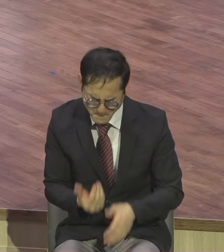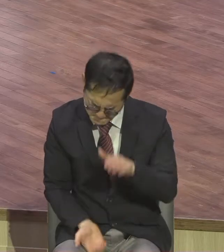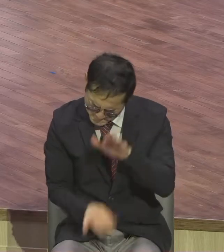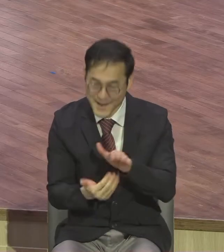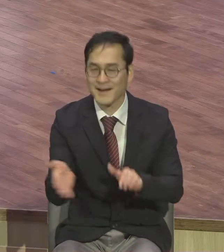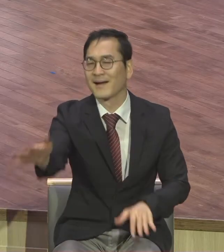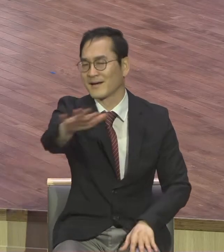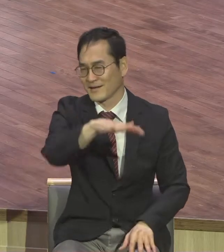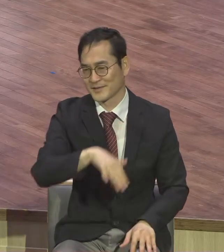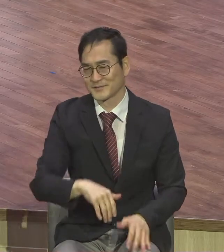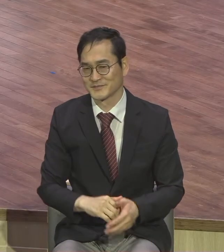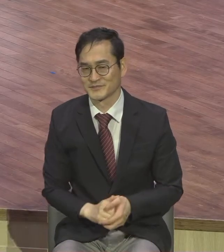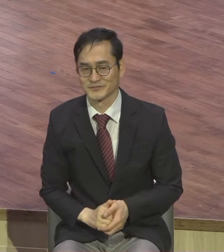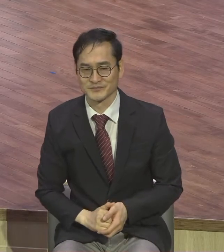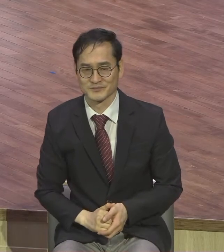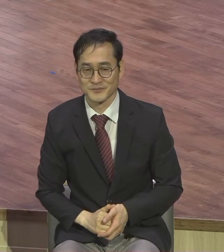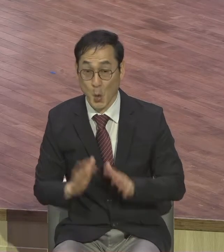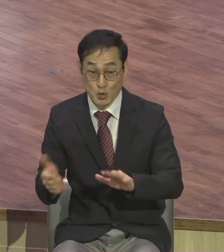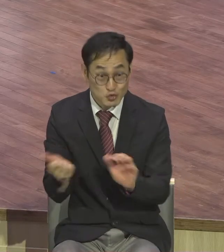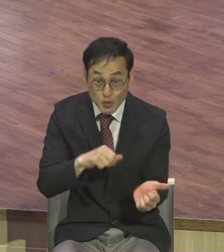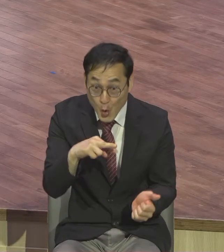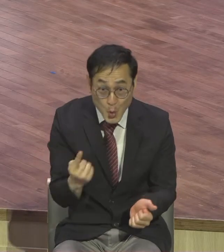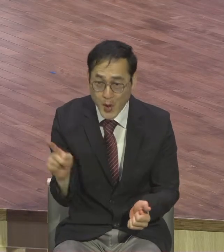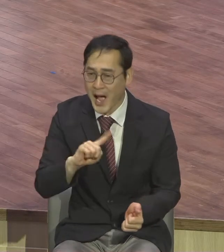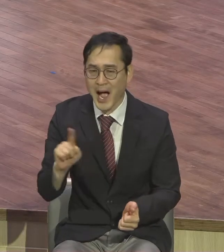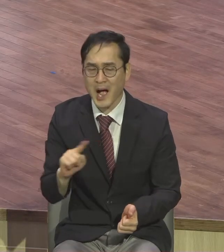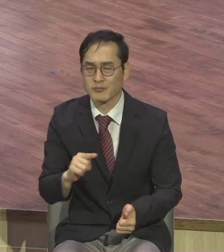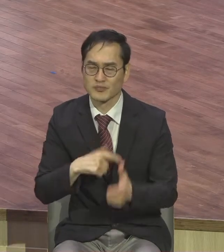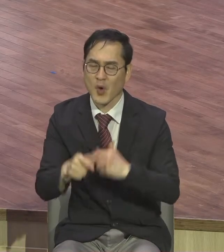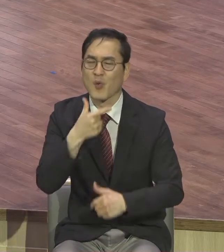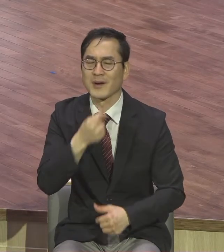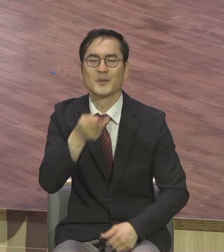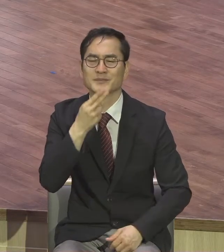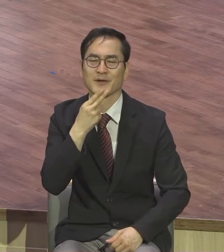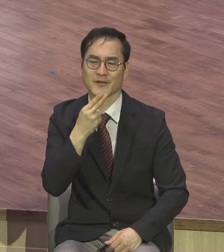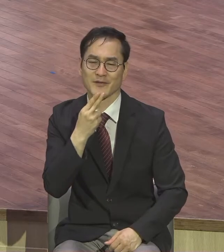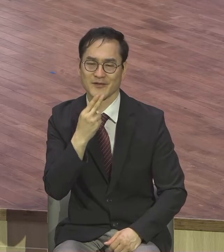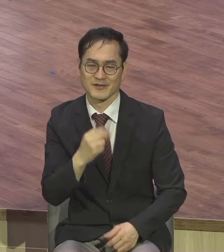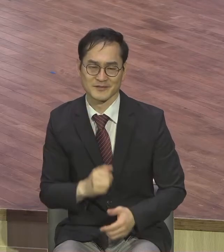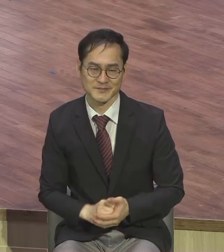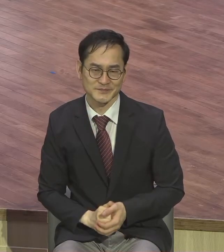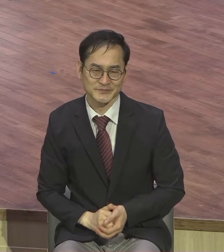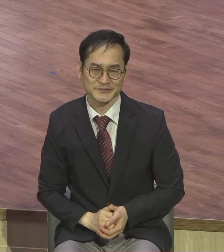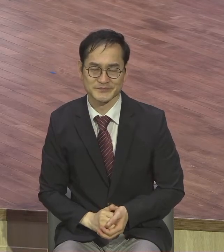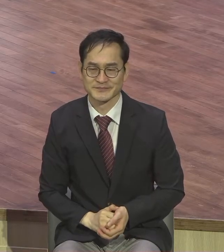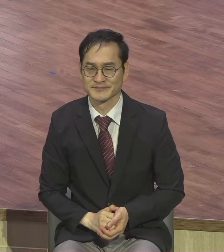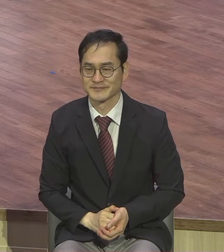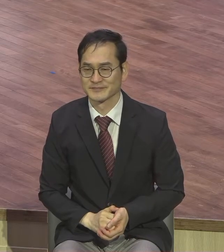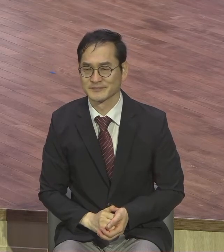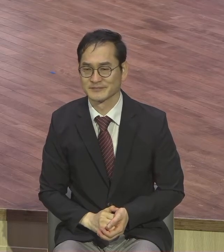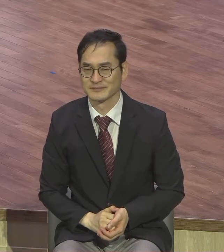죽어도 더 바랄게 없을만큼 여러분 복받은 사람이라고 뭐 세상에 그렇게 욕심이 많습니까